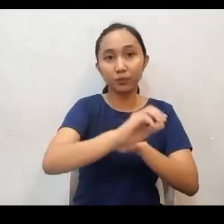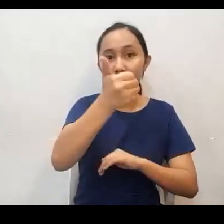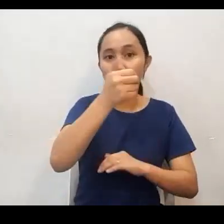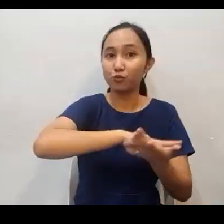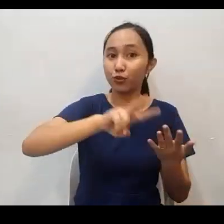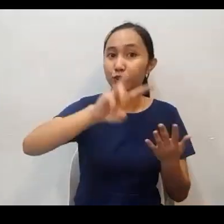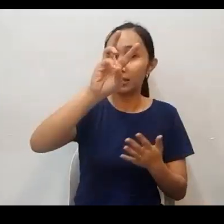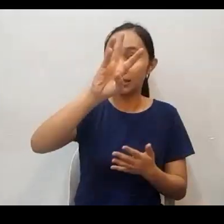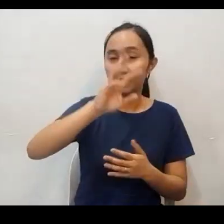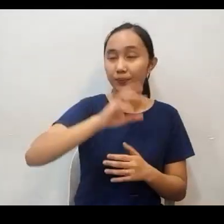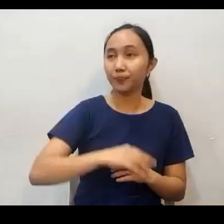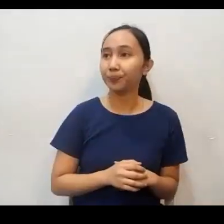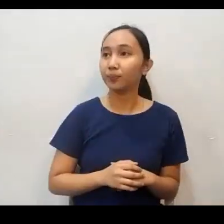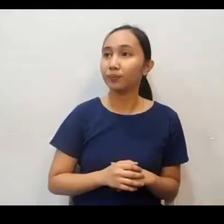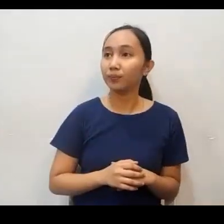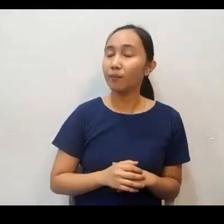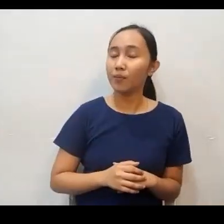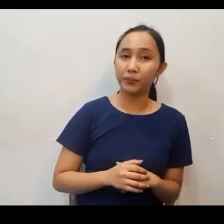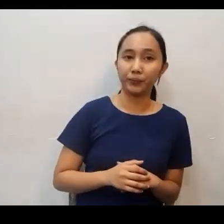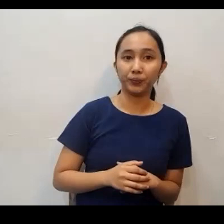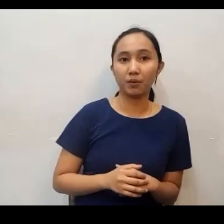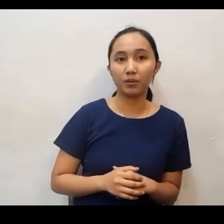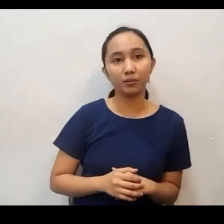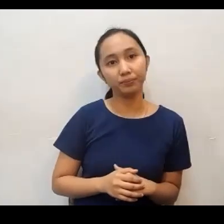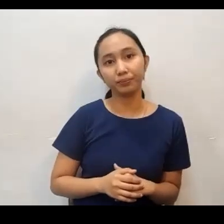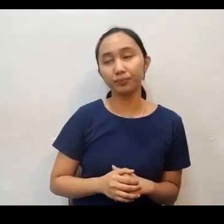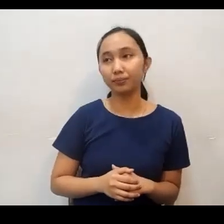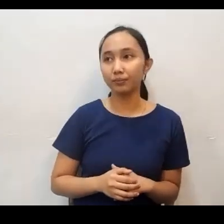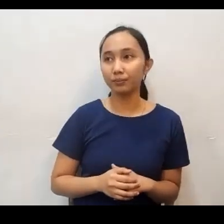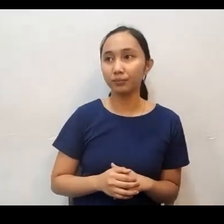yung panghuli po sa Mateo Kapitulo Jis versikulo 16 po